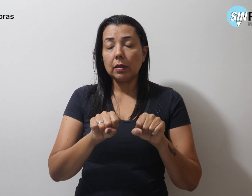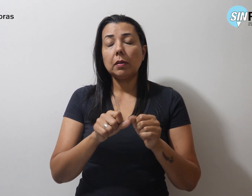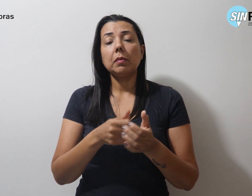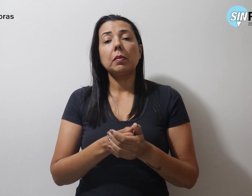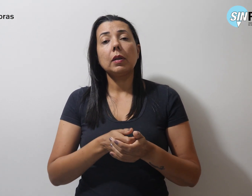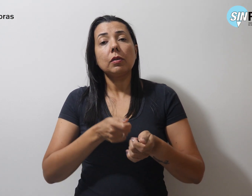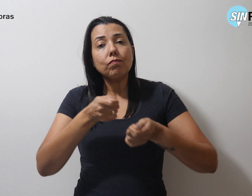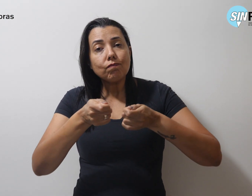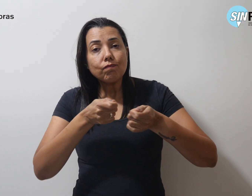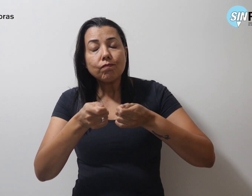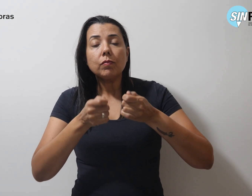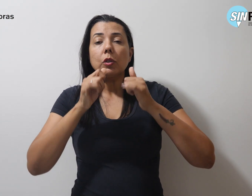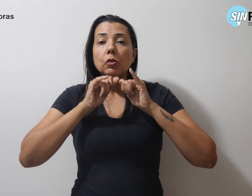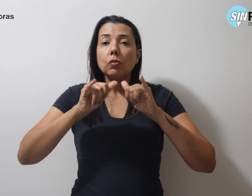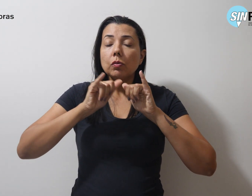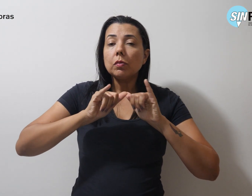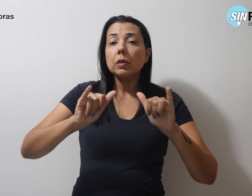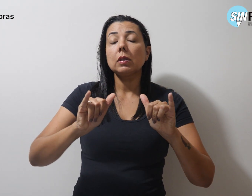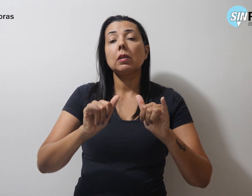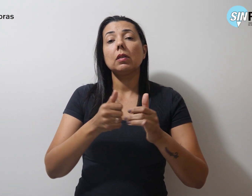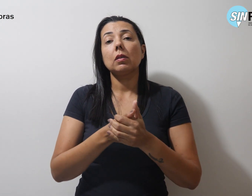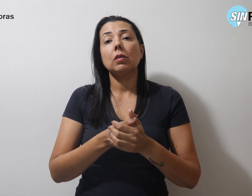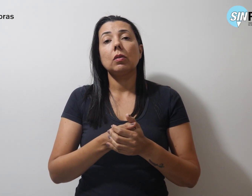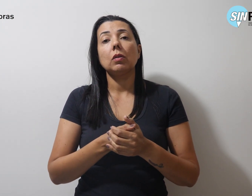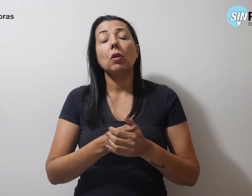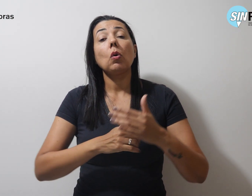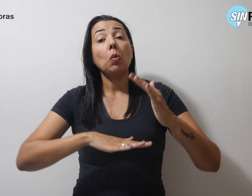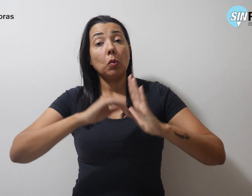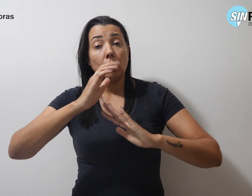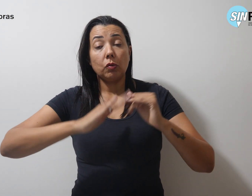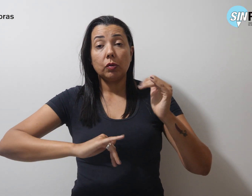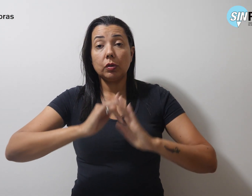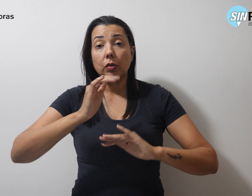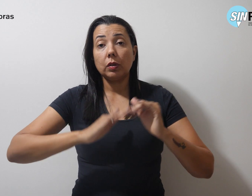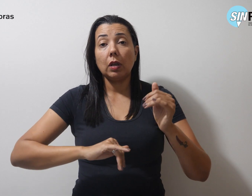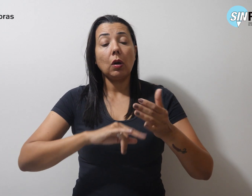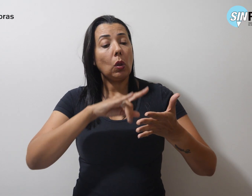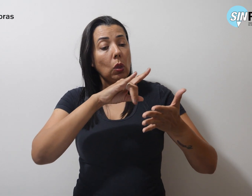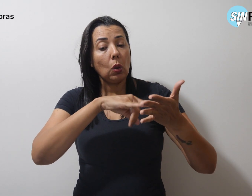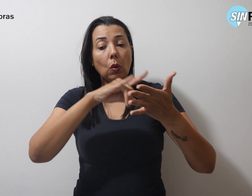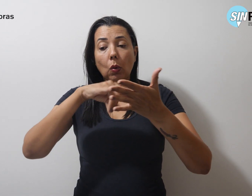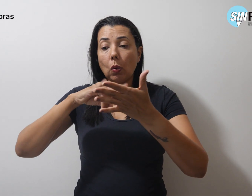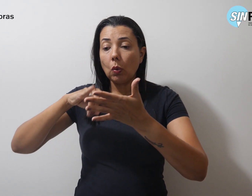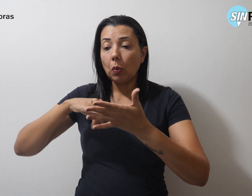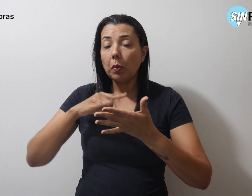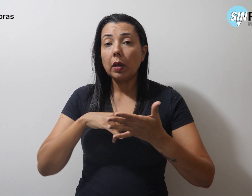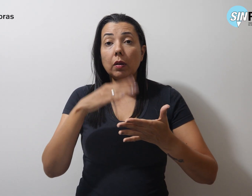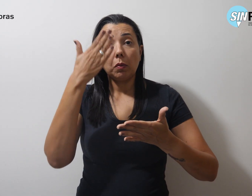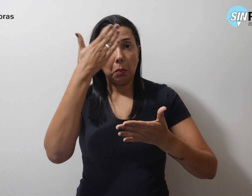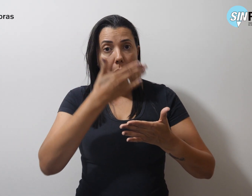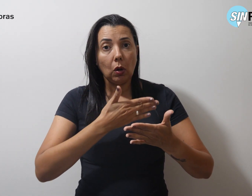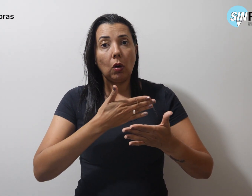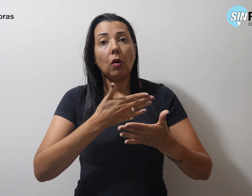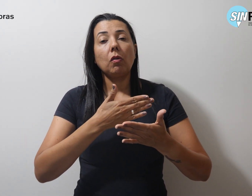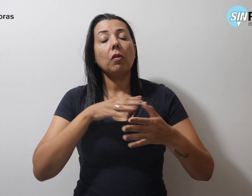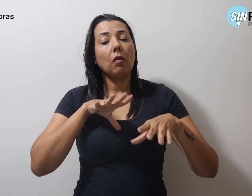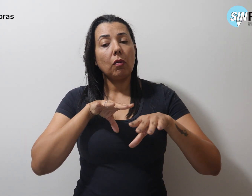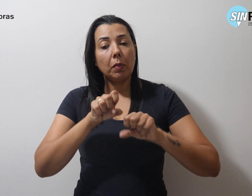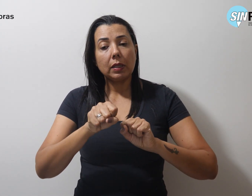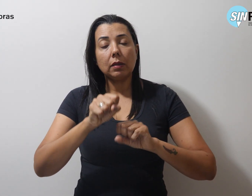informação. Habilitação do profissional, documentação comprobatória de formação acadêmica